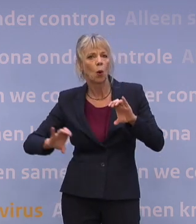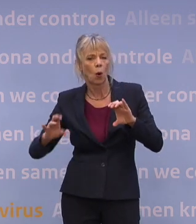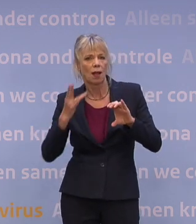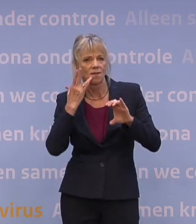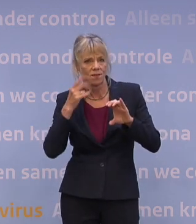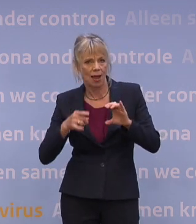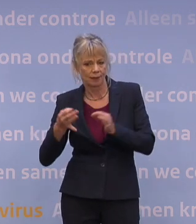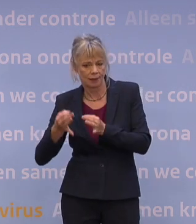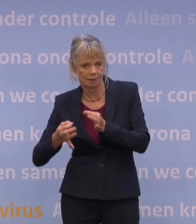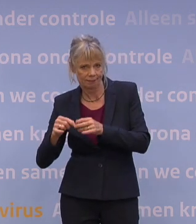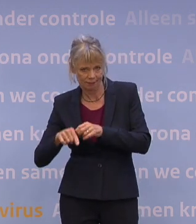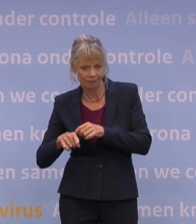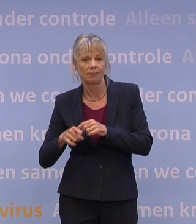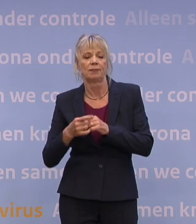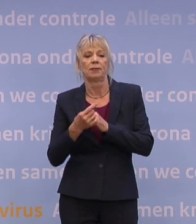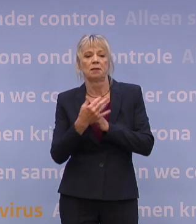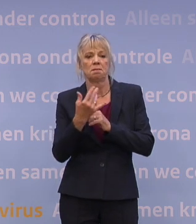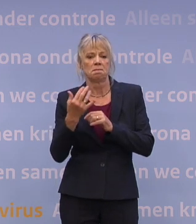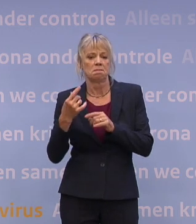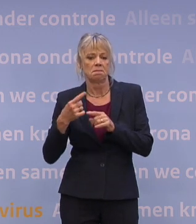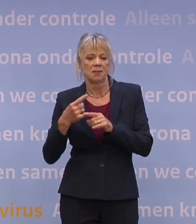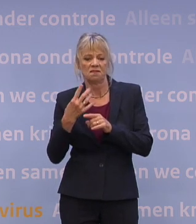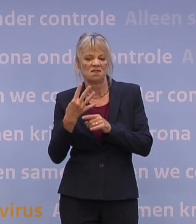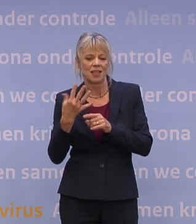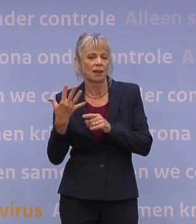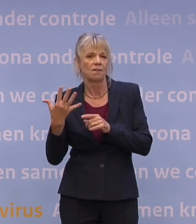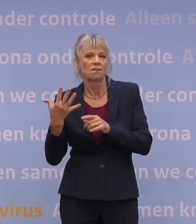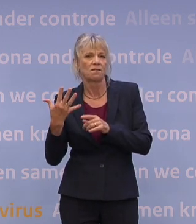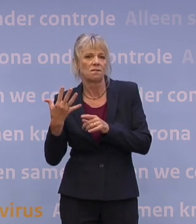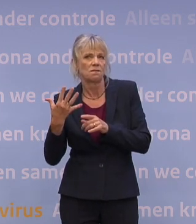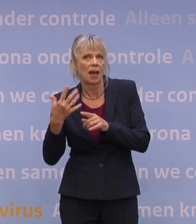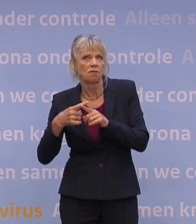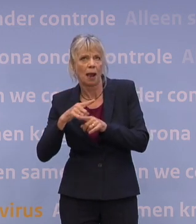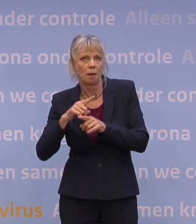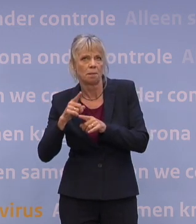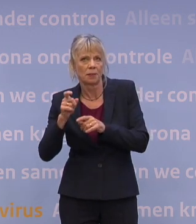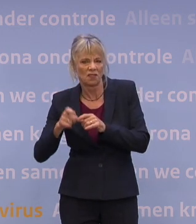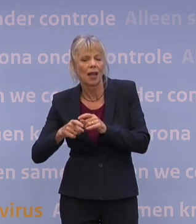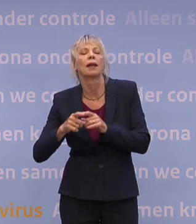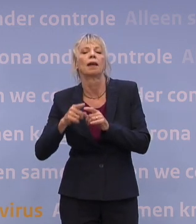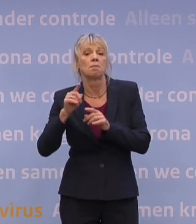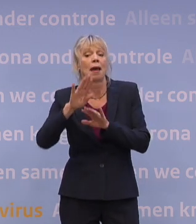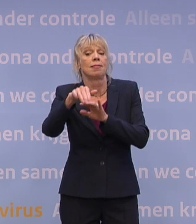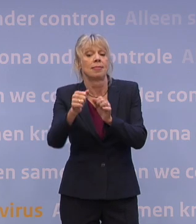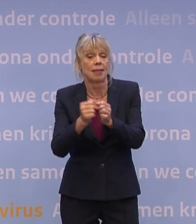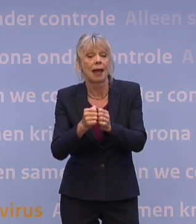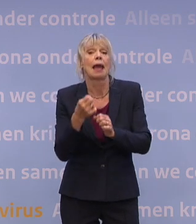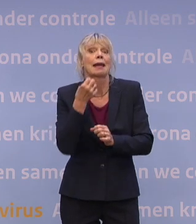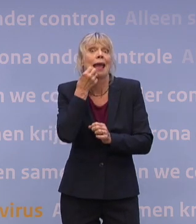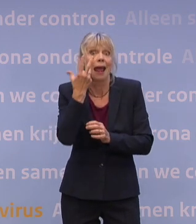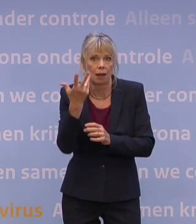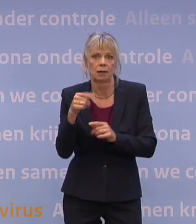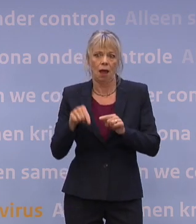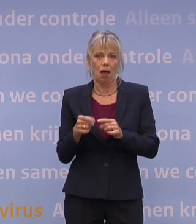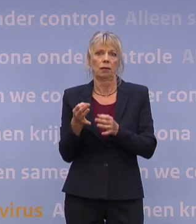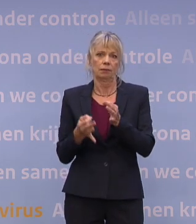naar meerdere keren per week, naar vier keer per week, naar vijf keer per week, naar dagelijks toe in het najaar. daarmee hebben we, denk ik, een hele goeie,